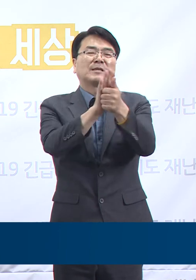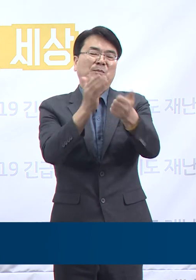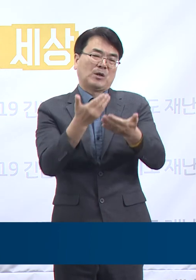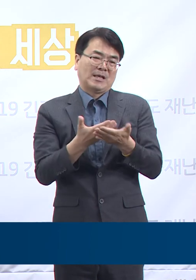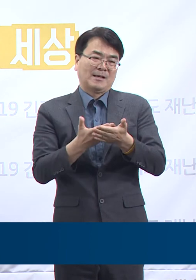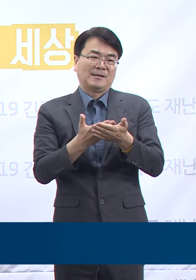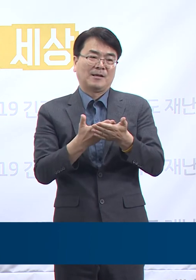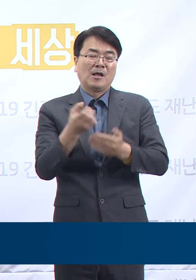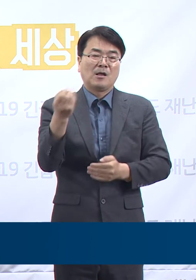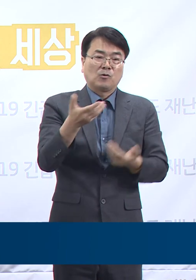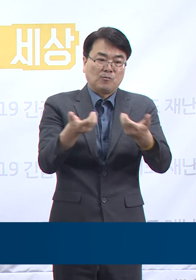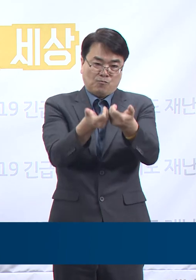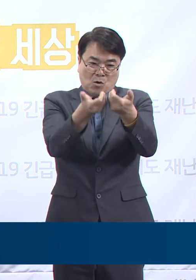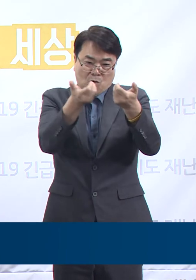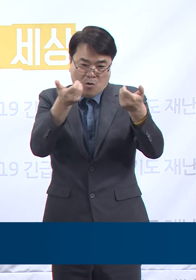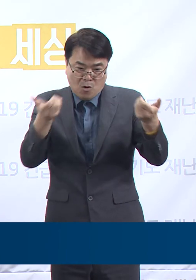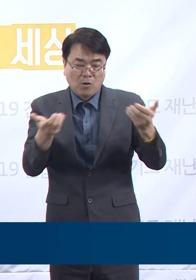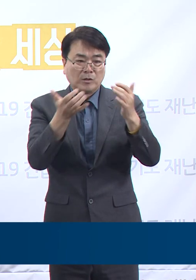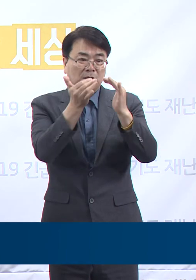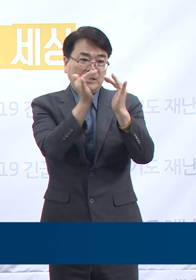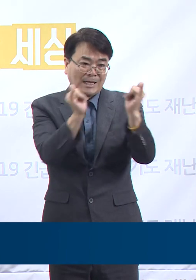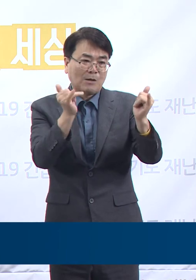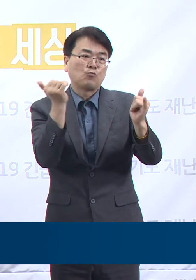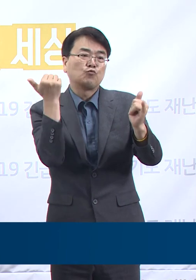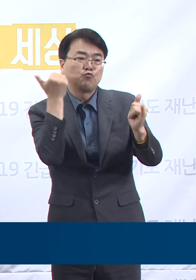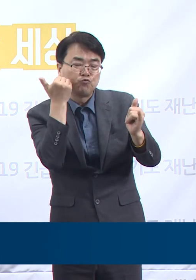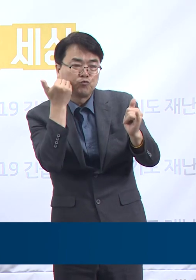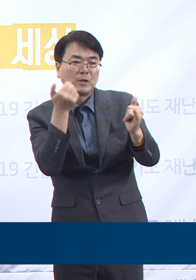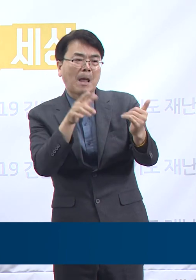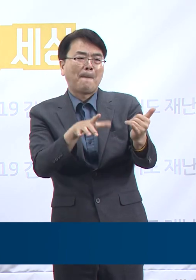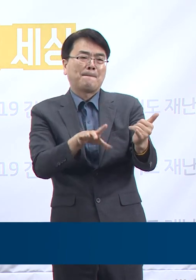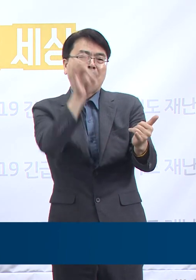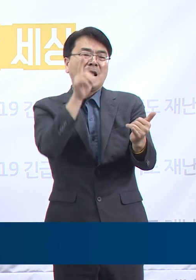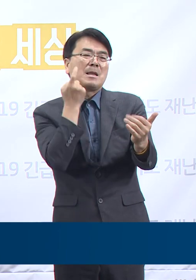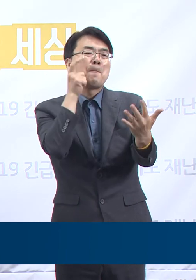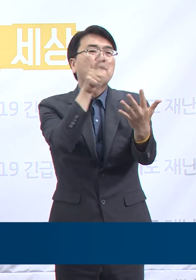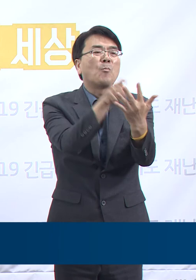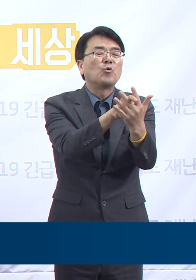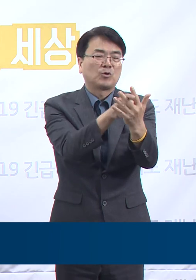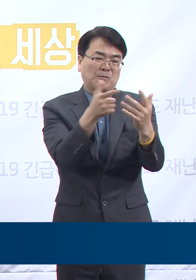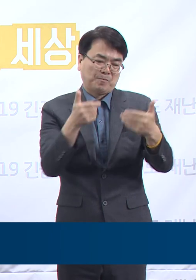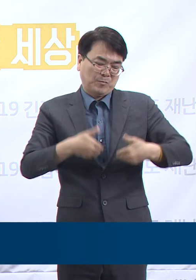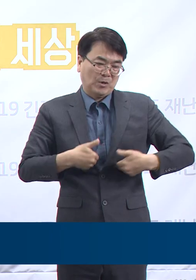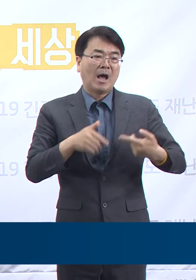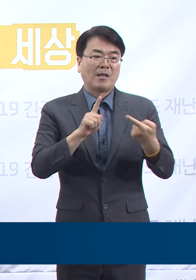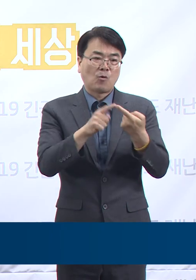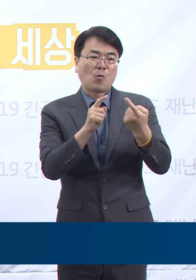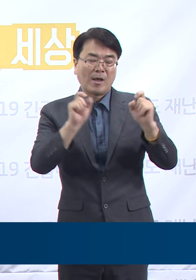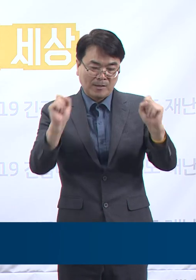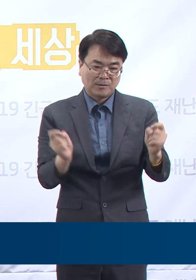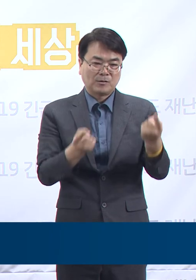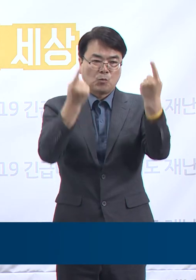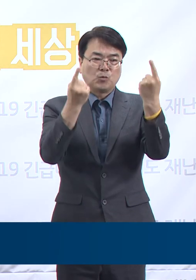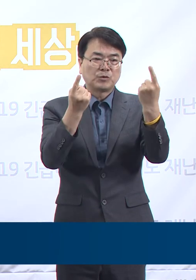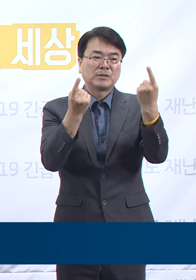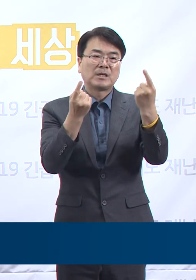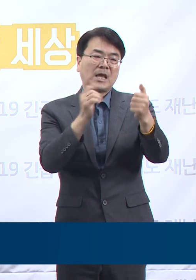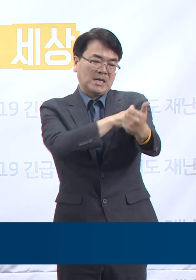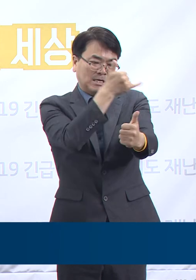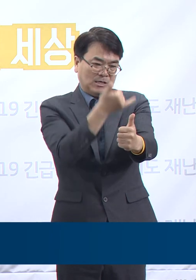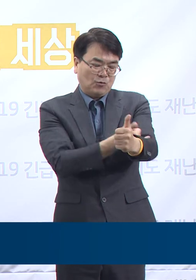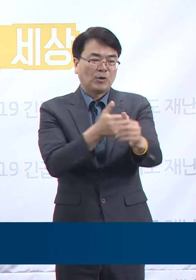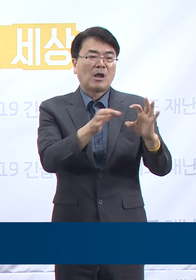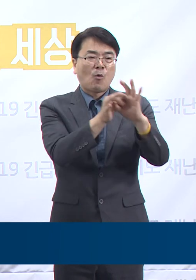격리 대상자 조기 발견 등을 꼽았으며 격리자 인권보호에 대한 개선 필요도 73.7%의 높은